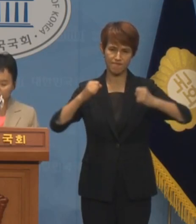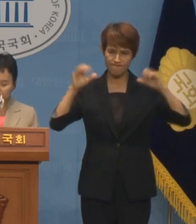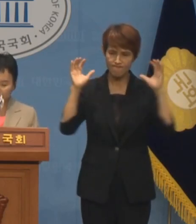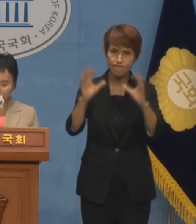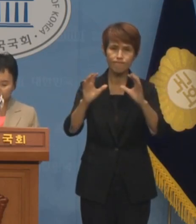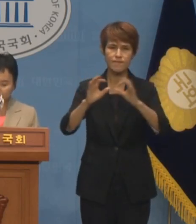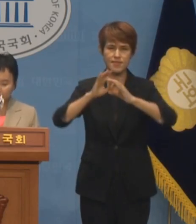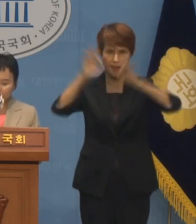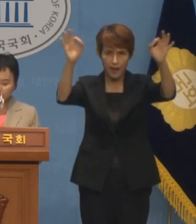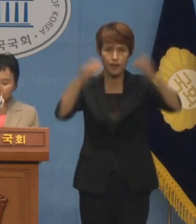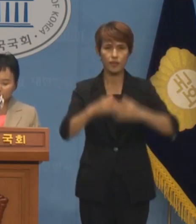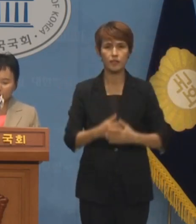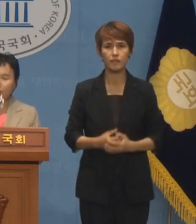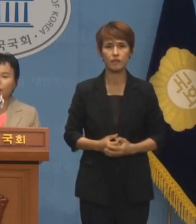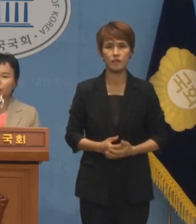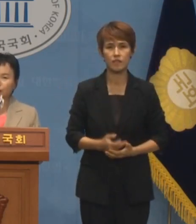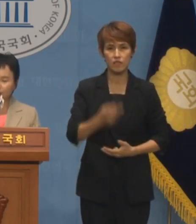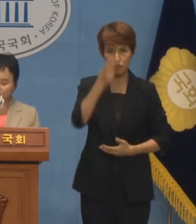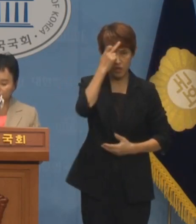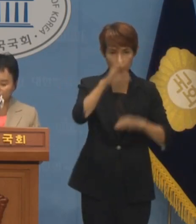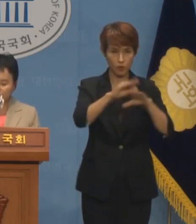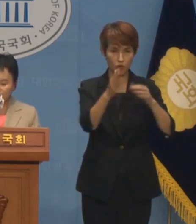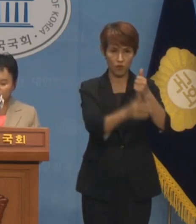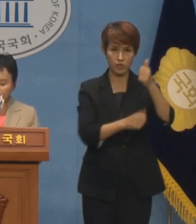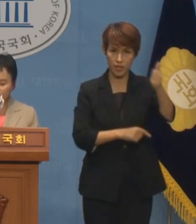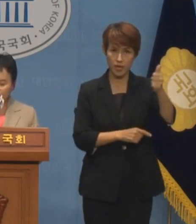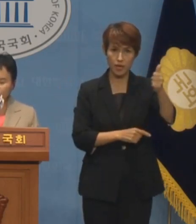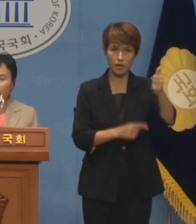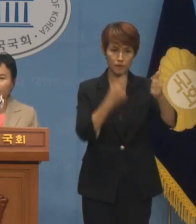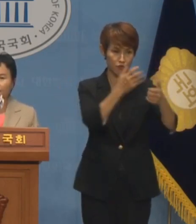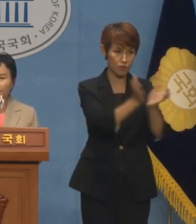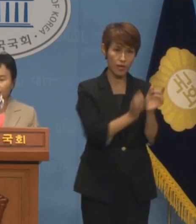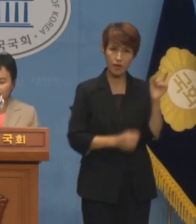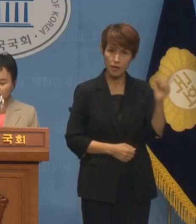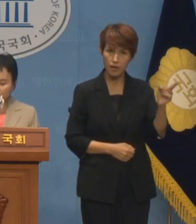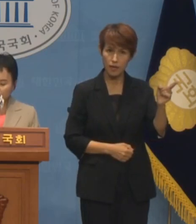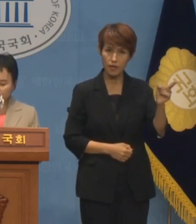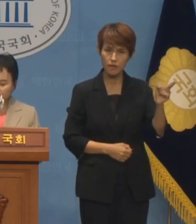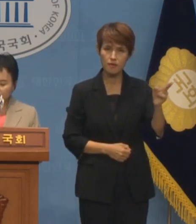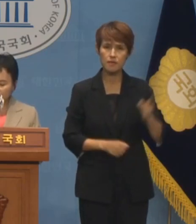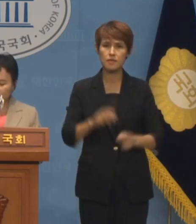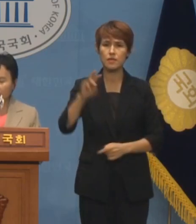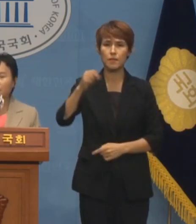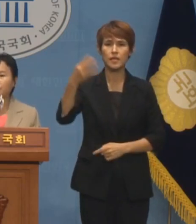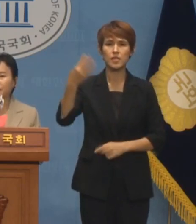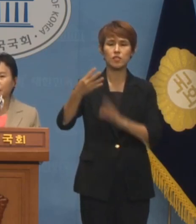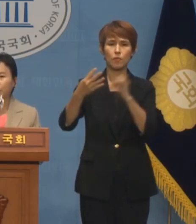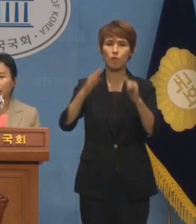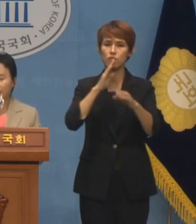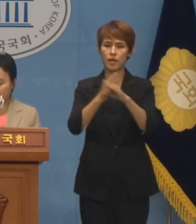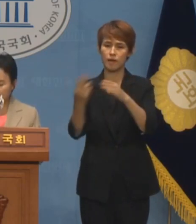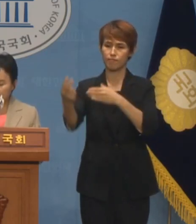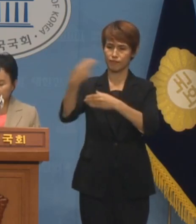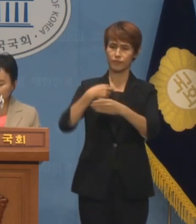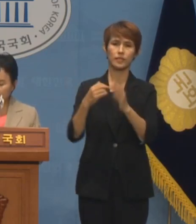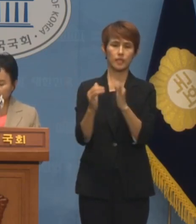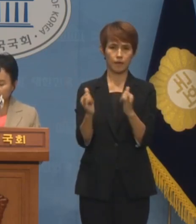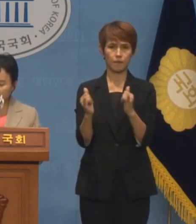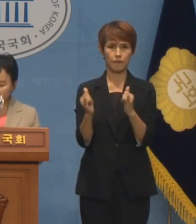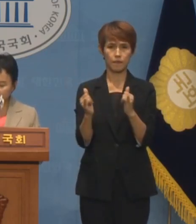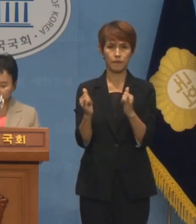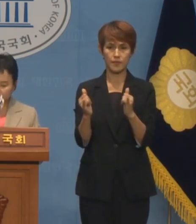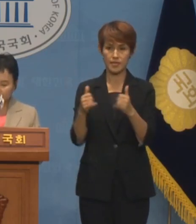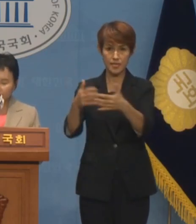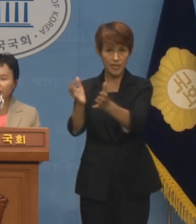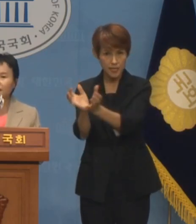것입니다. 채민희 가방위원장과 더불어민주당은 3만 4천 탈북민들과 탈북민